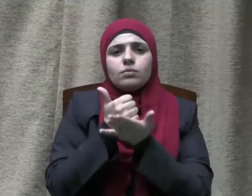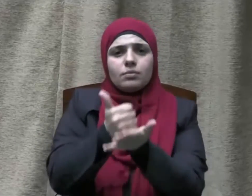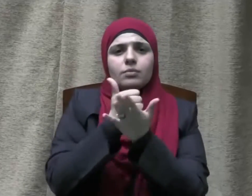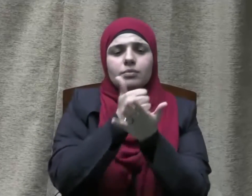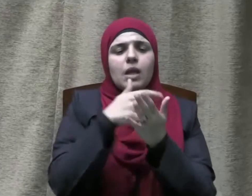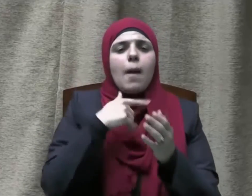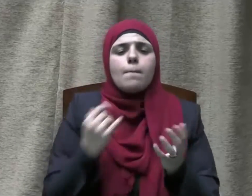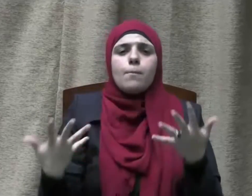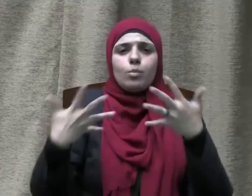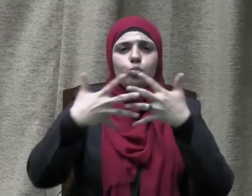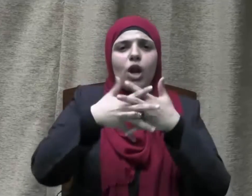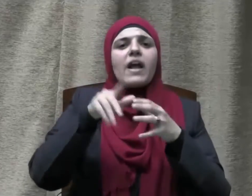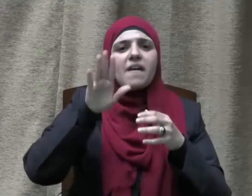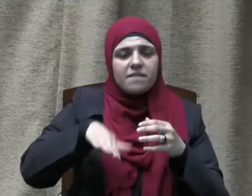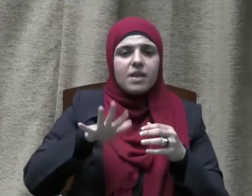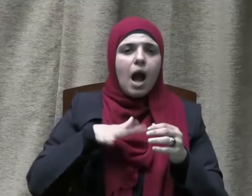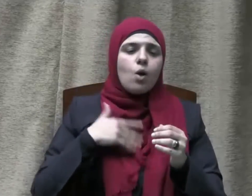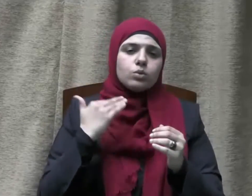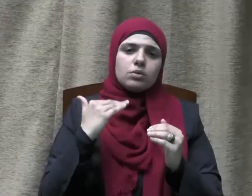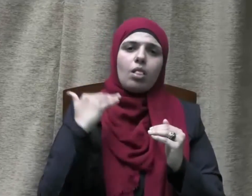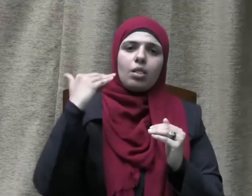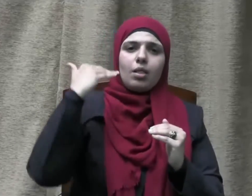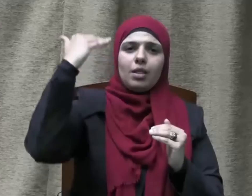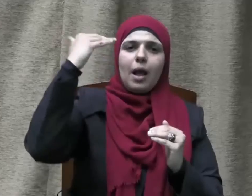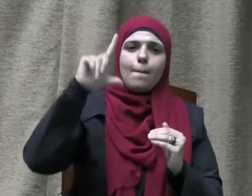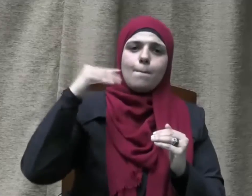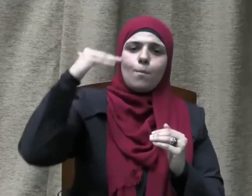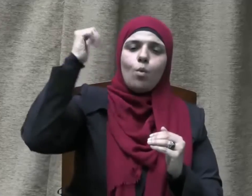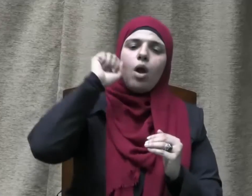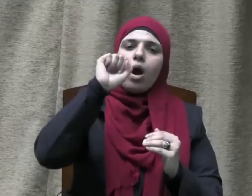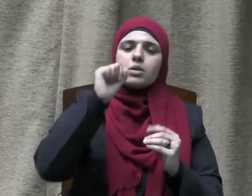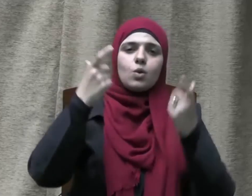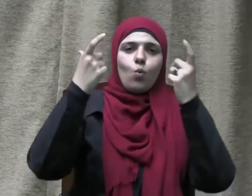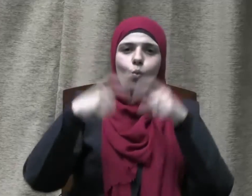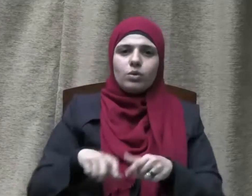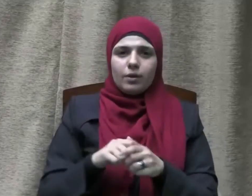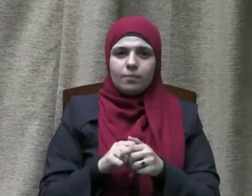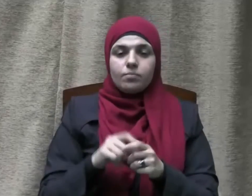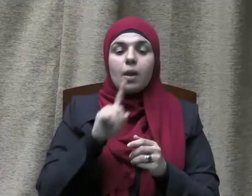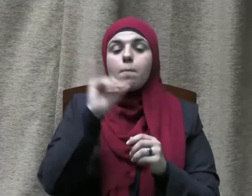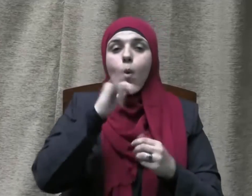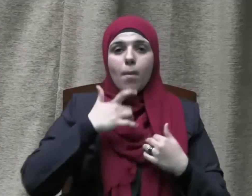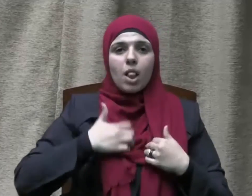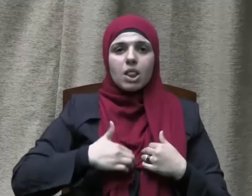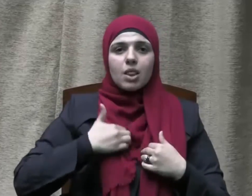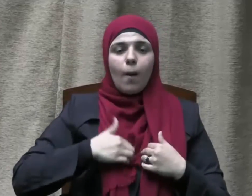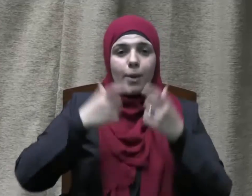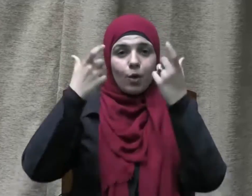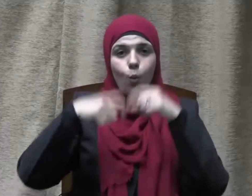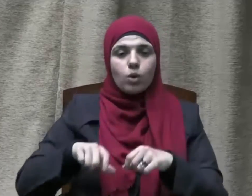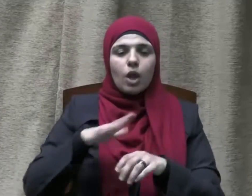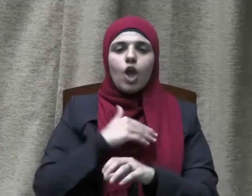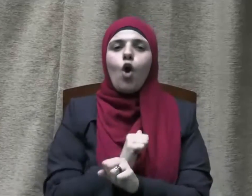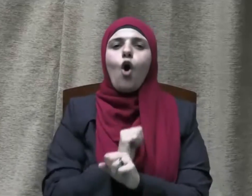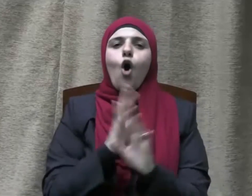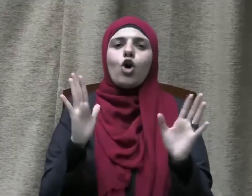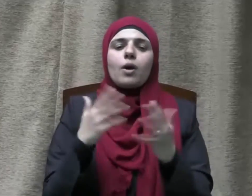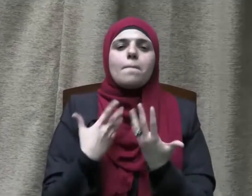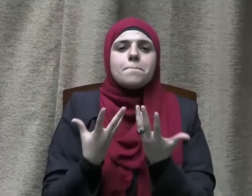يسهم في رفعة الوطن وفق ما يمليه الضمير الوطني الحر على كل